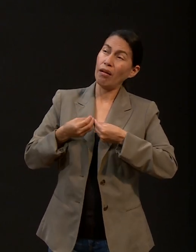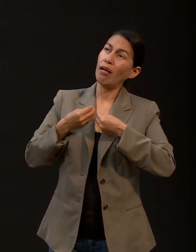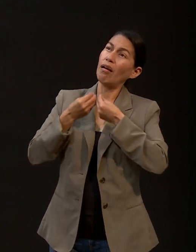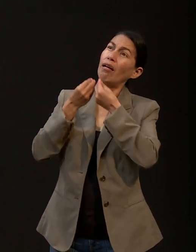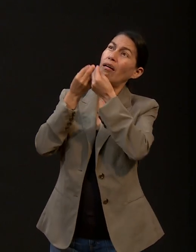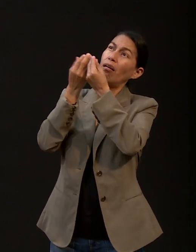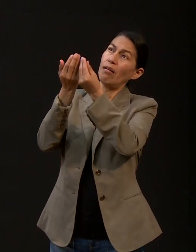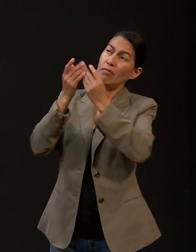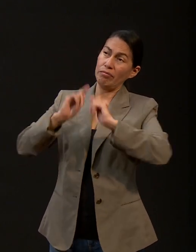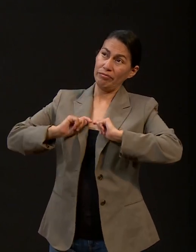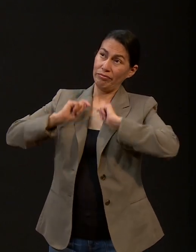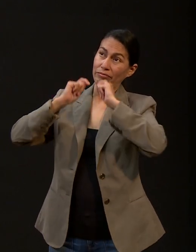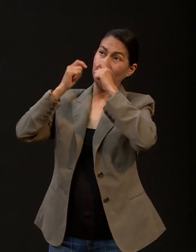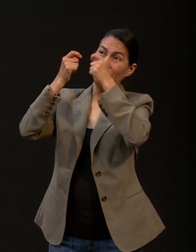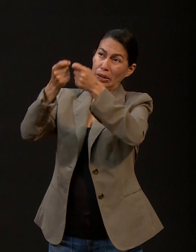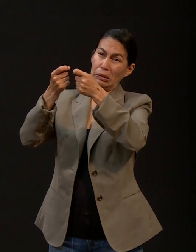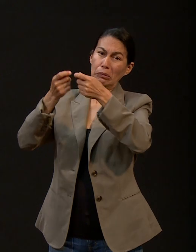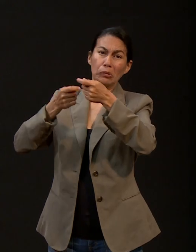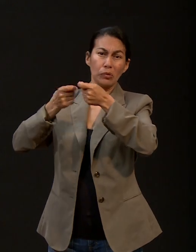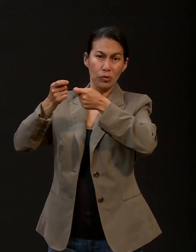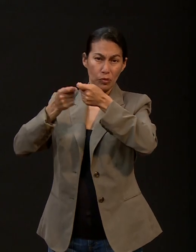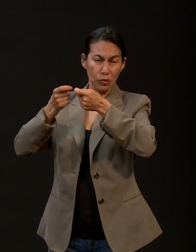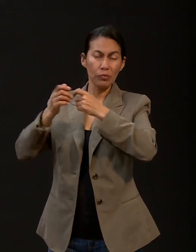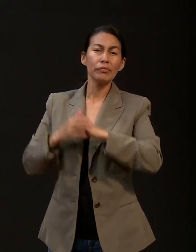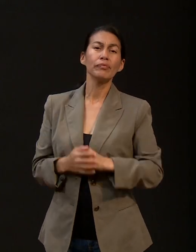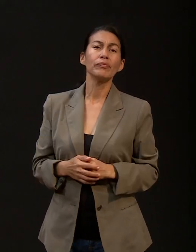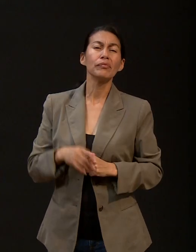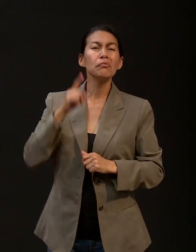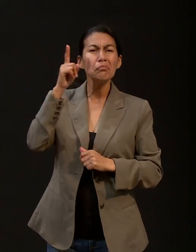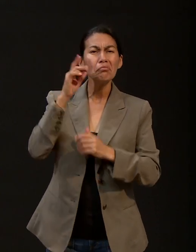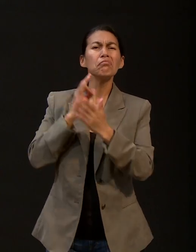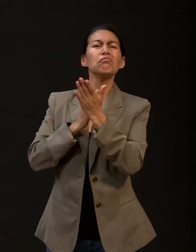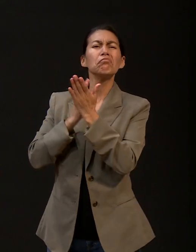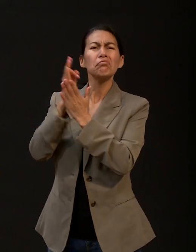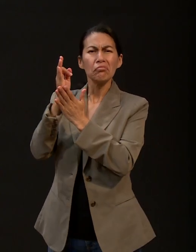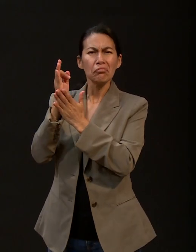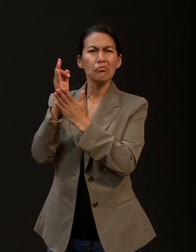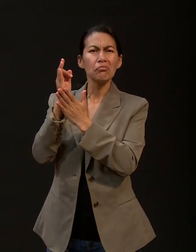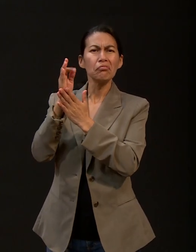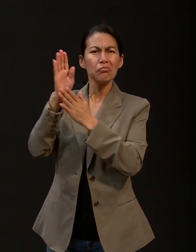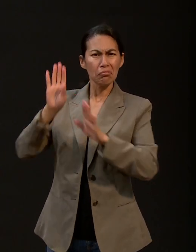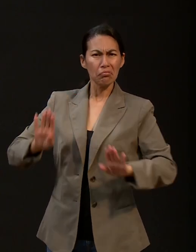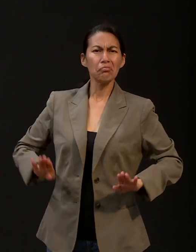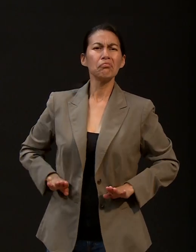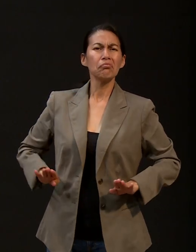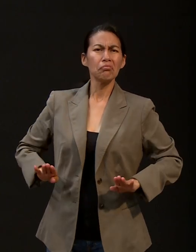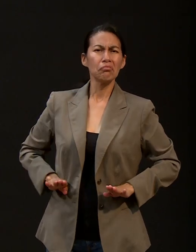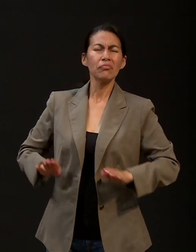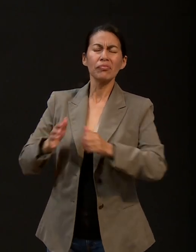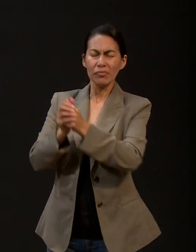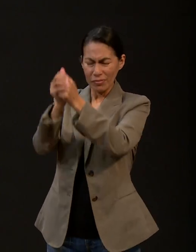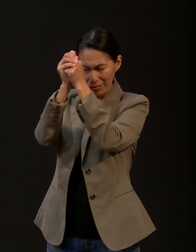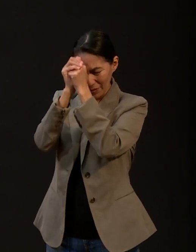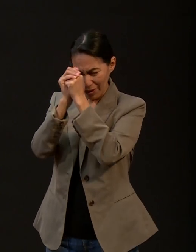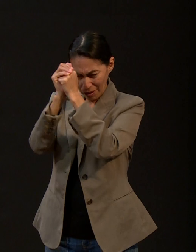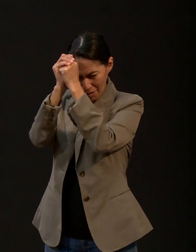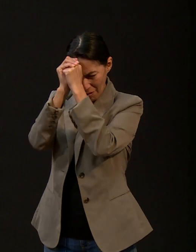nos avergonzará. Él es fiel, digno de ser alabado. Por eso, mientras